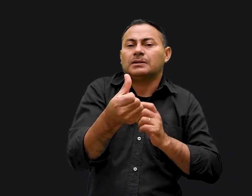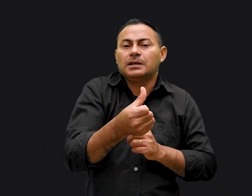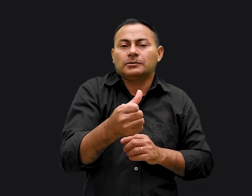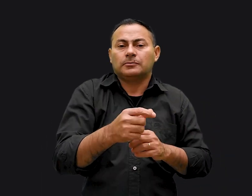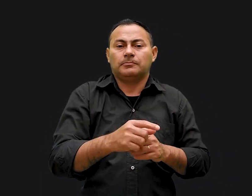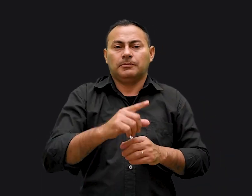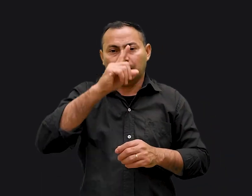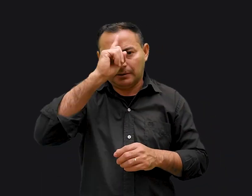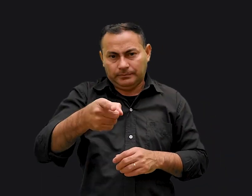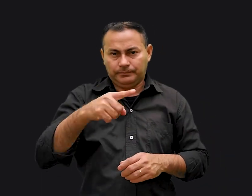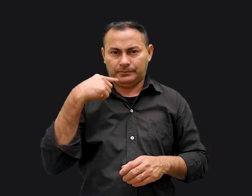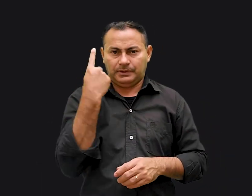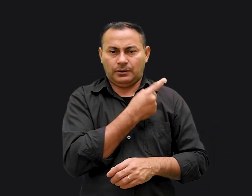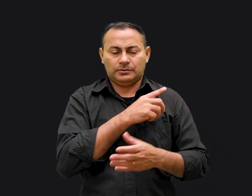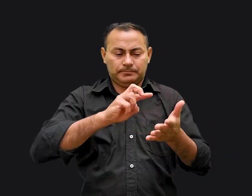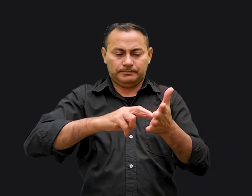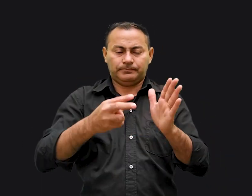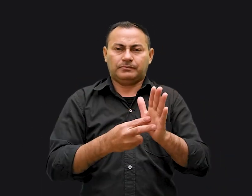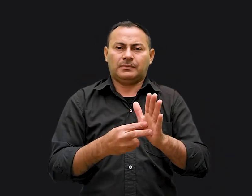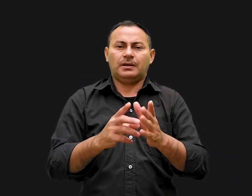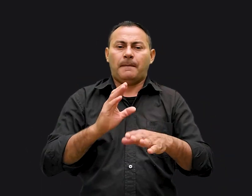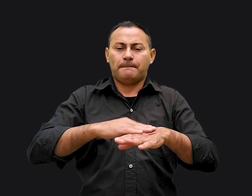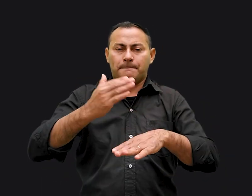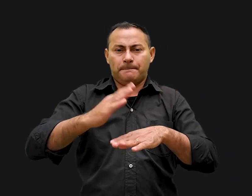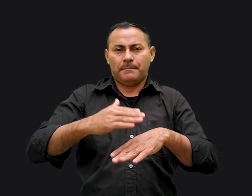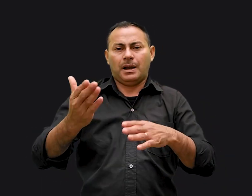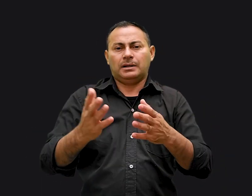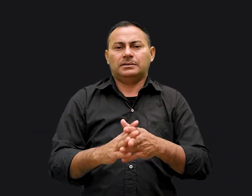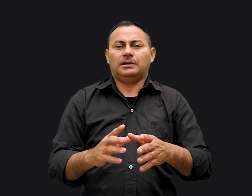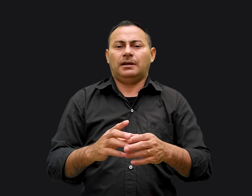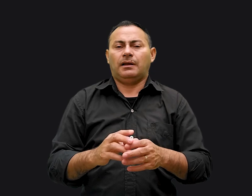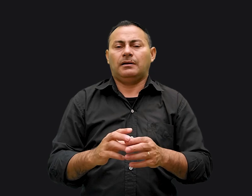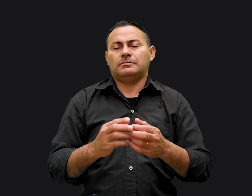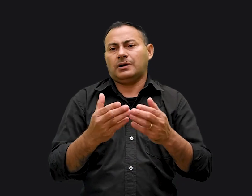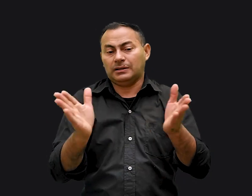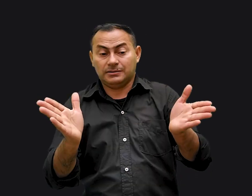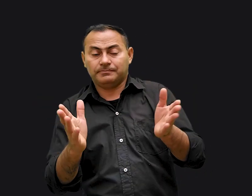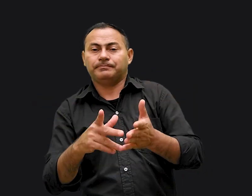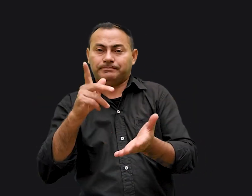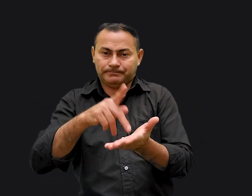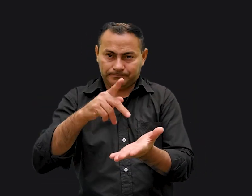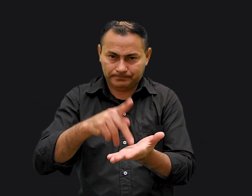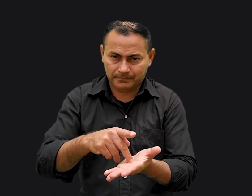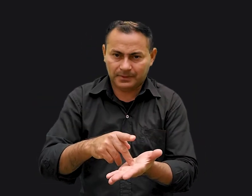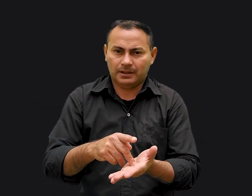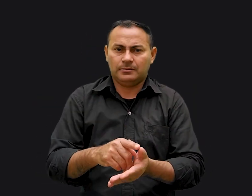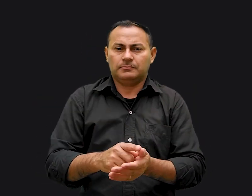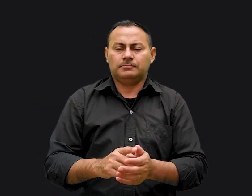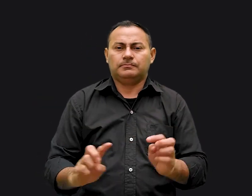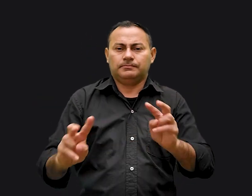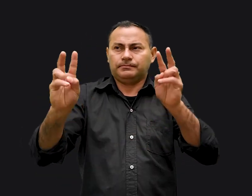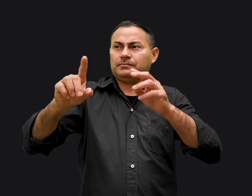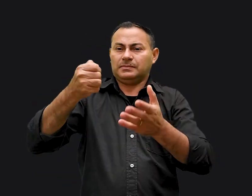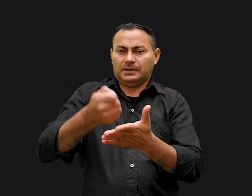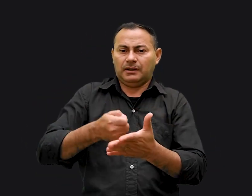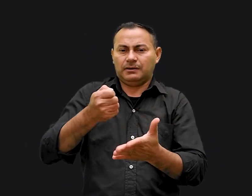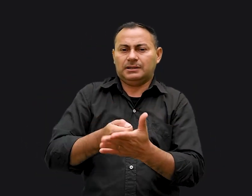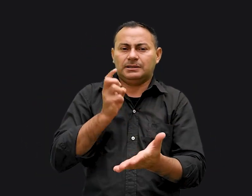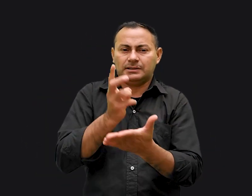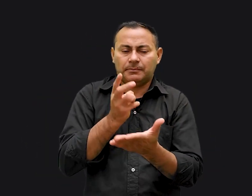mandamento Nossa definição é que isto está cada vez mais e mais vago Na verdade, este é o princípio que deveremos sempre